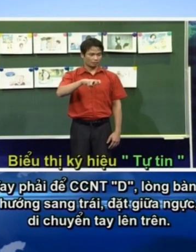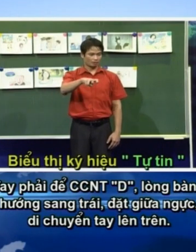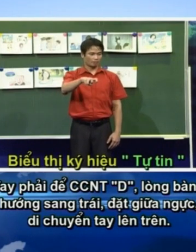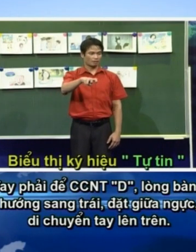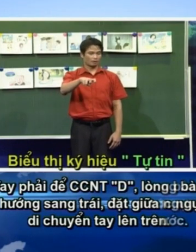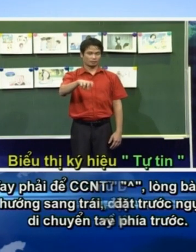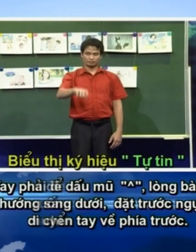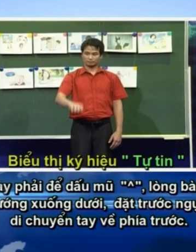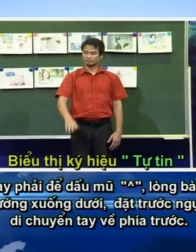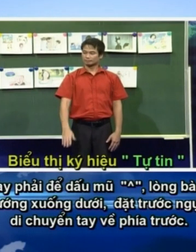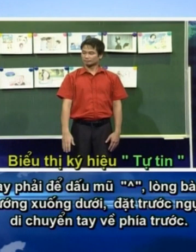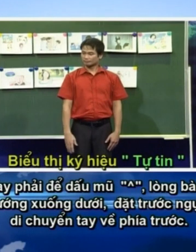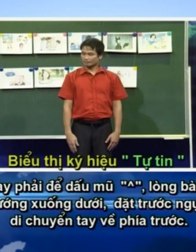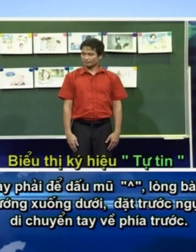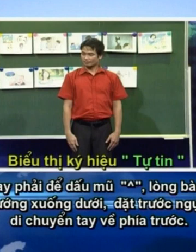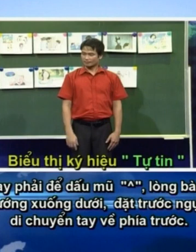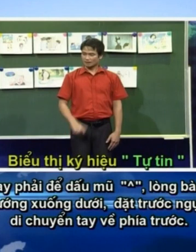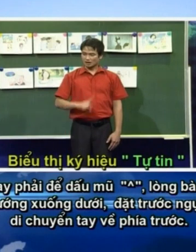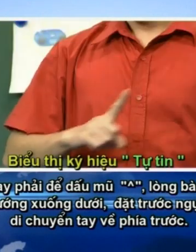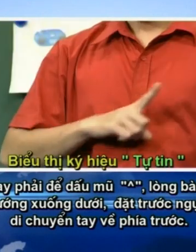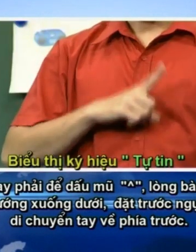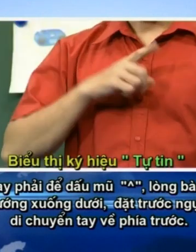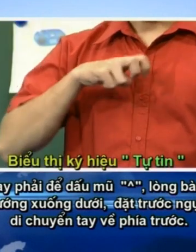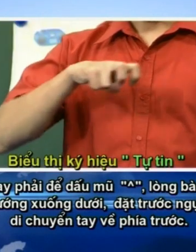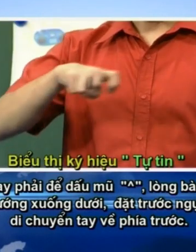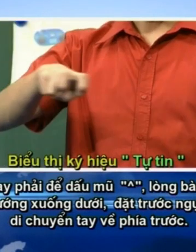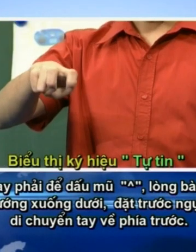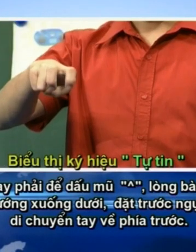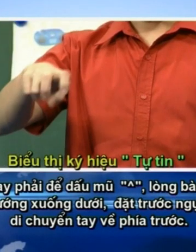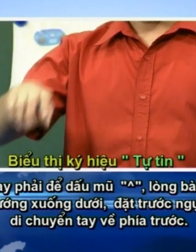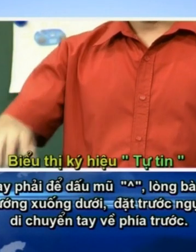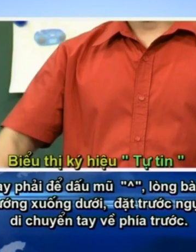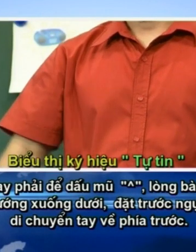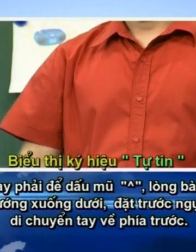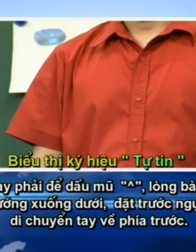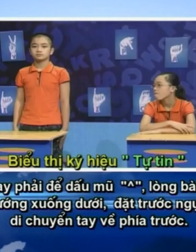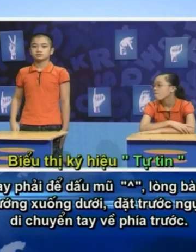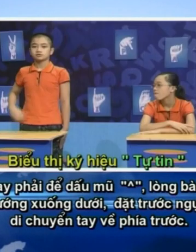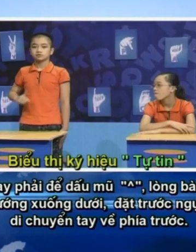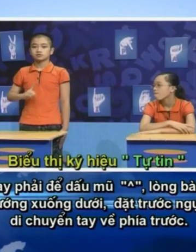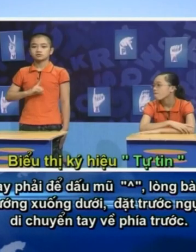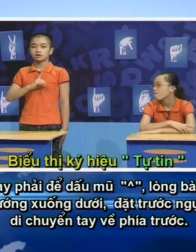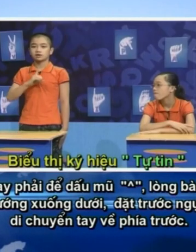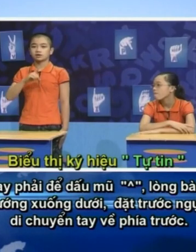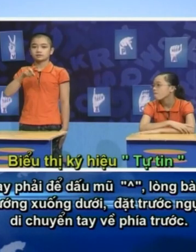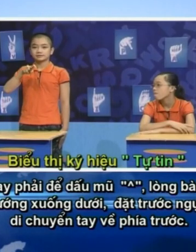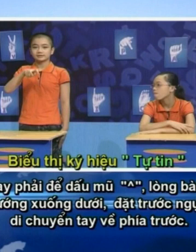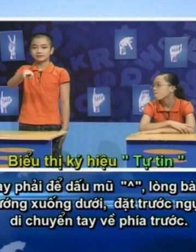Đặt giữa ngực Di chuyển tay lên trên Động tác hai Tay phải để dấu mũ Lòng bàn tay hướng xuống dưới